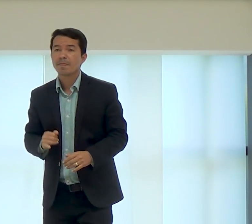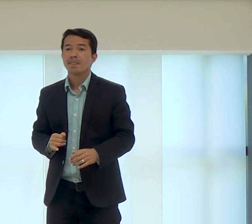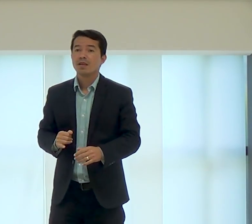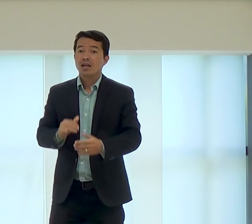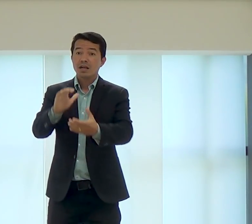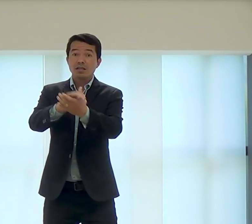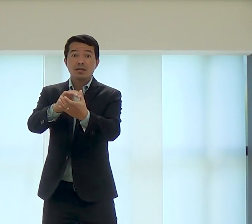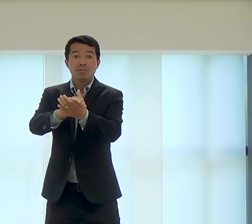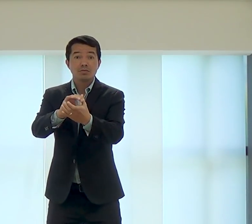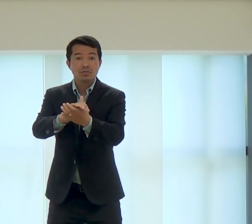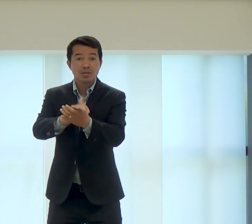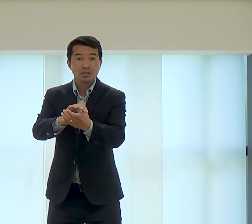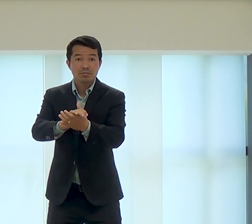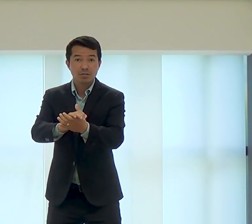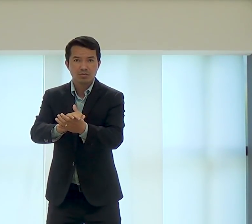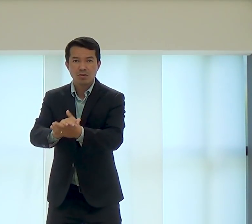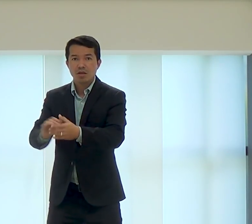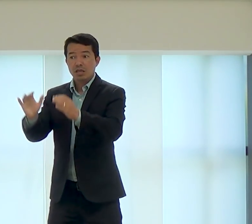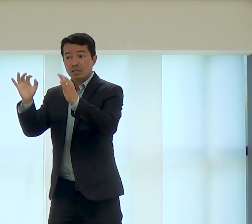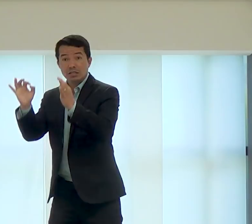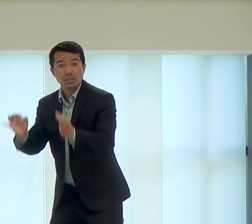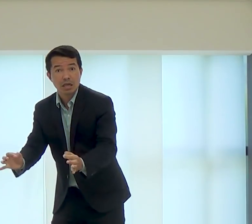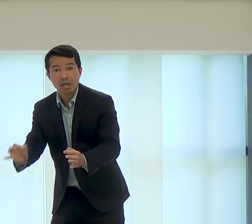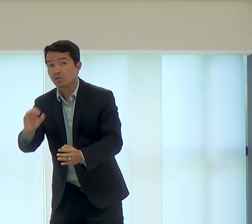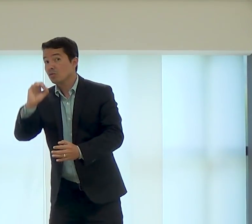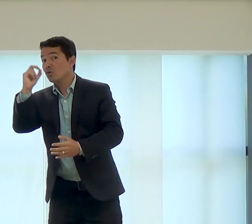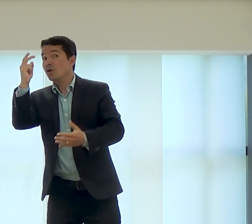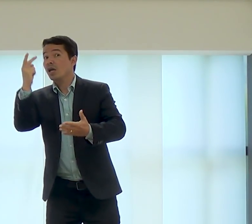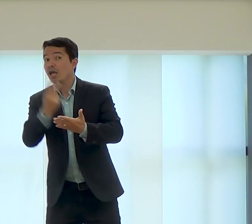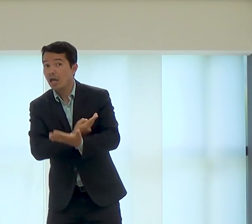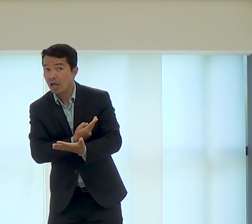Outro exemplo, quando casados.